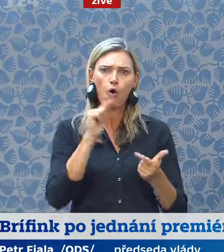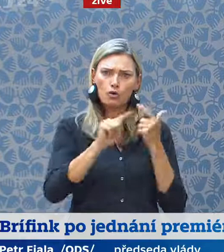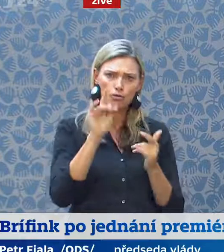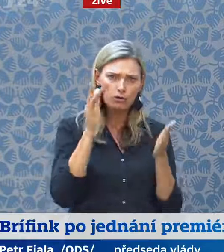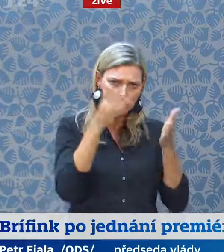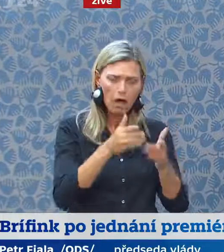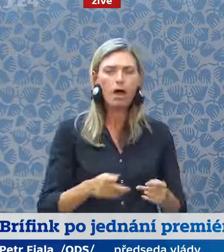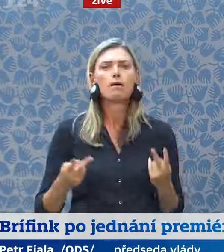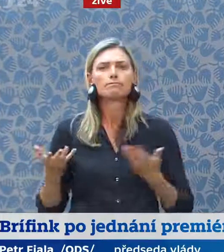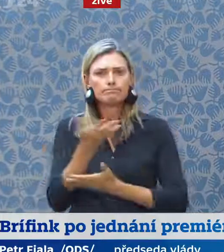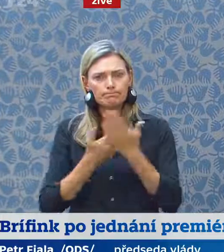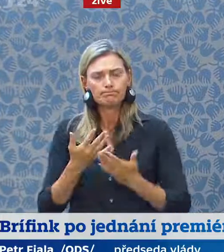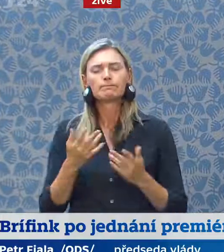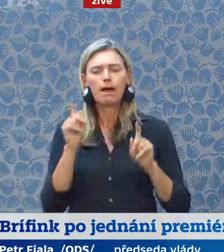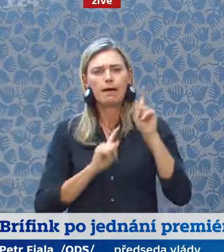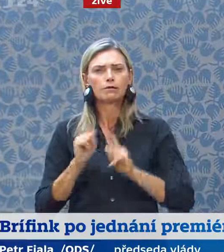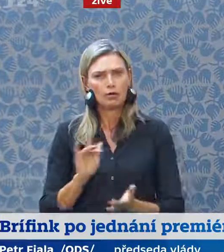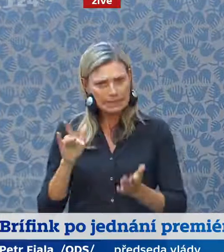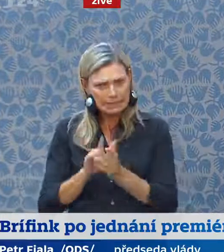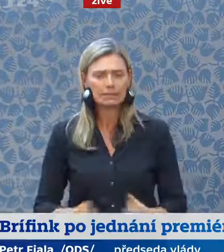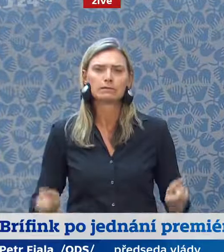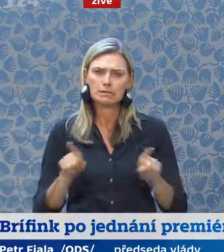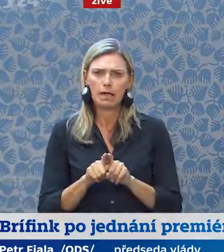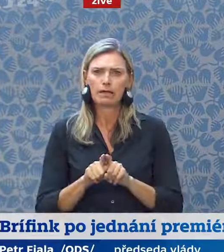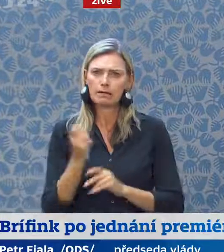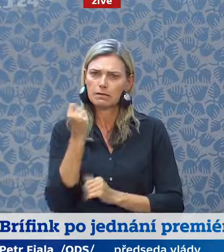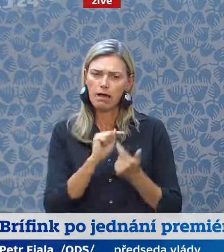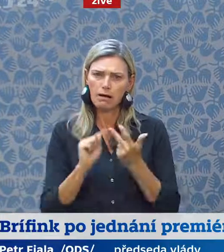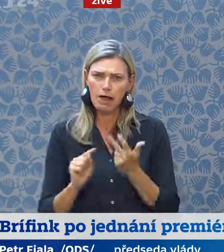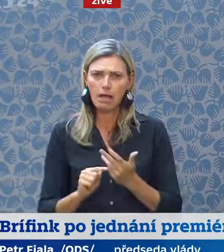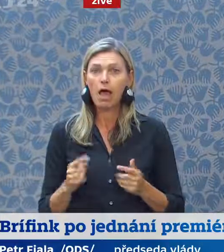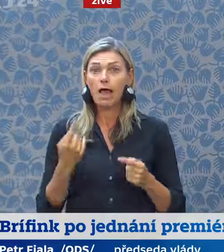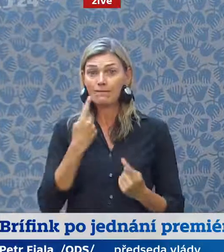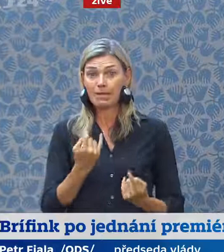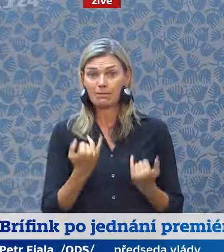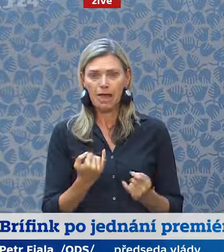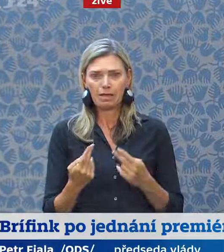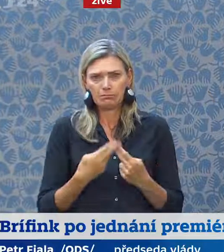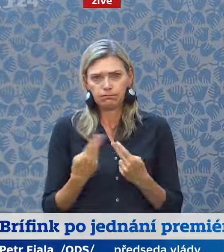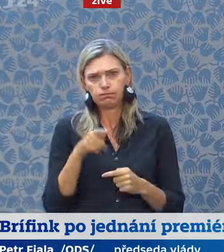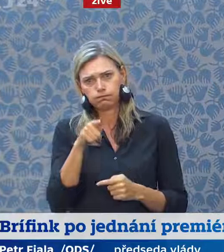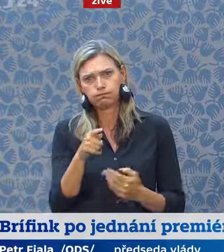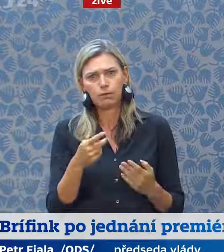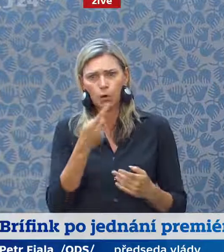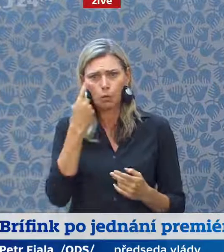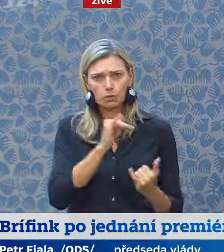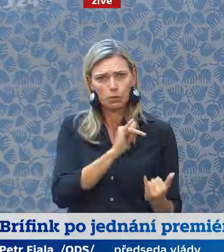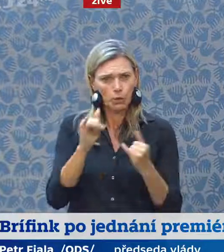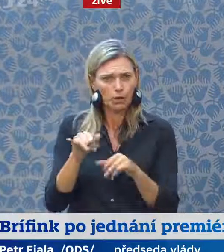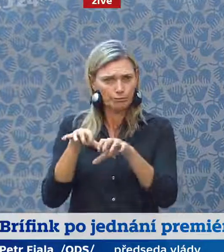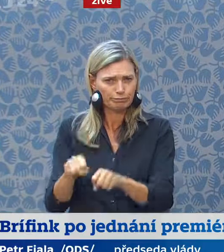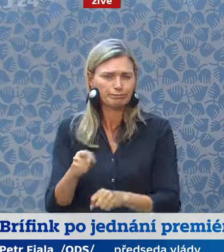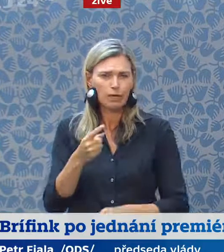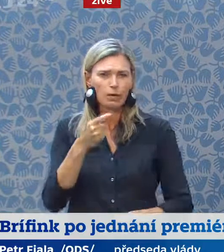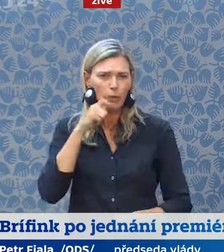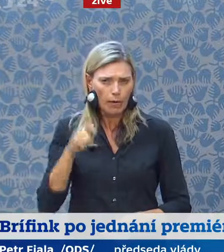sdílíme stejné hodnoty, máme společné cíle a když čelíme tak velkým výzvám, jakou představuje ruská agrese na